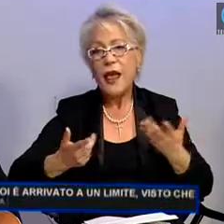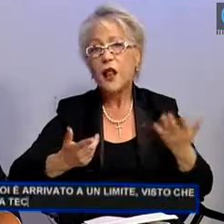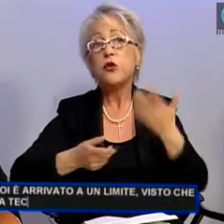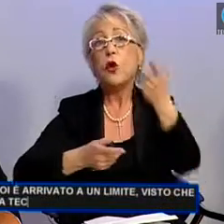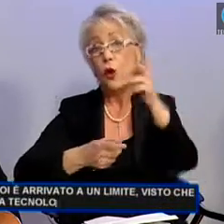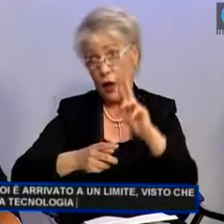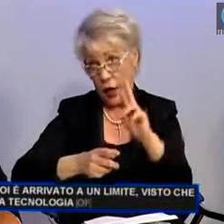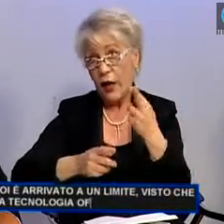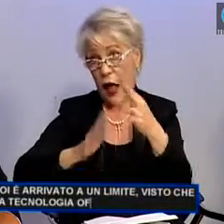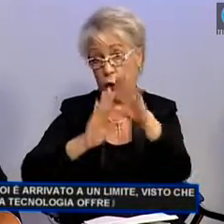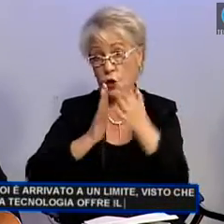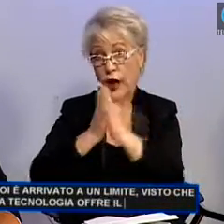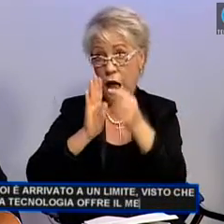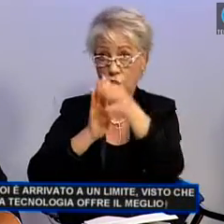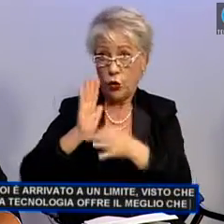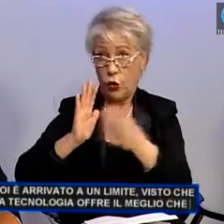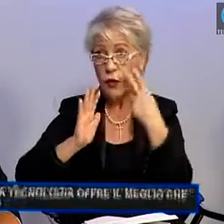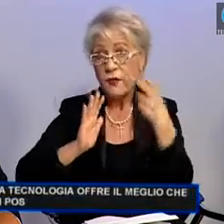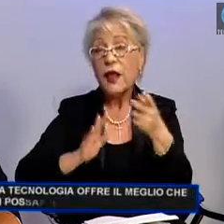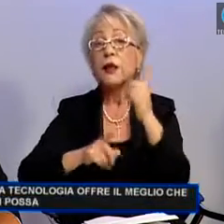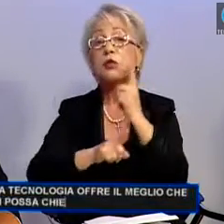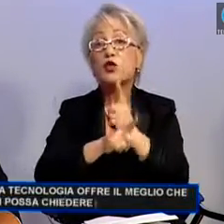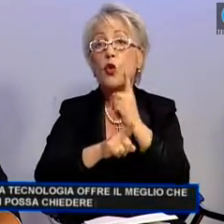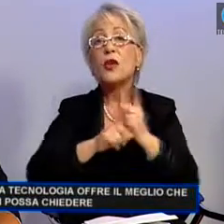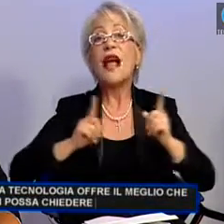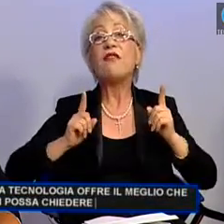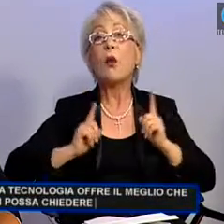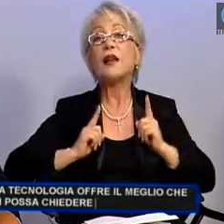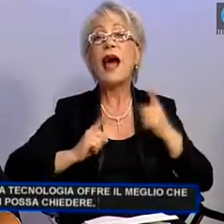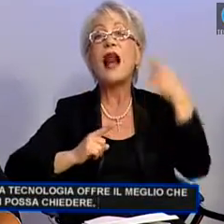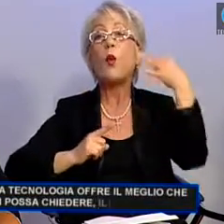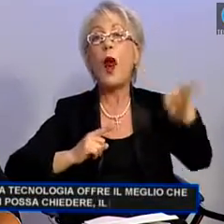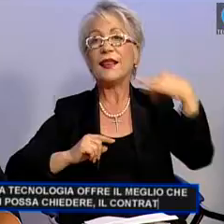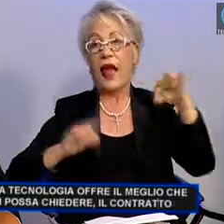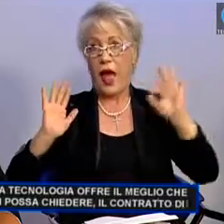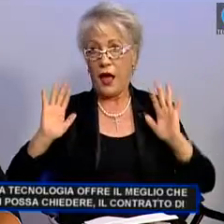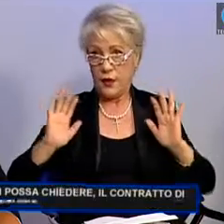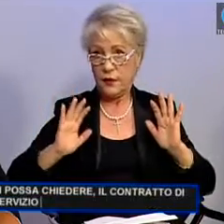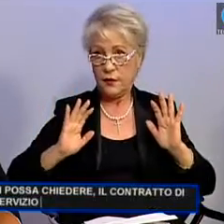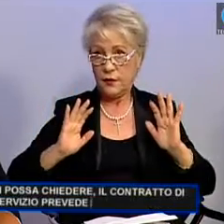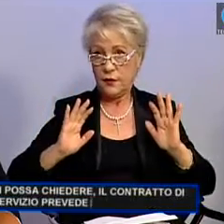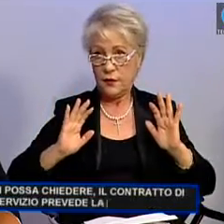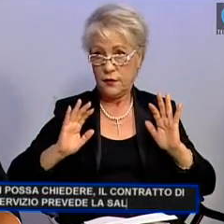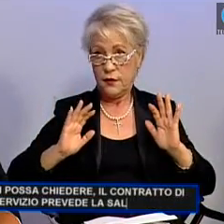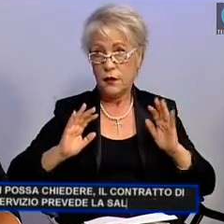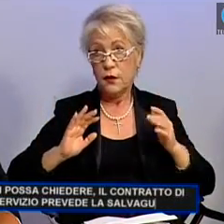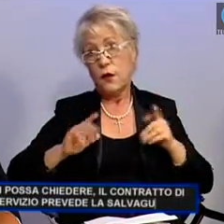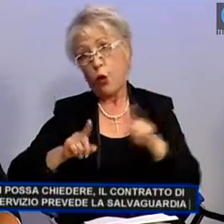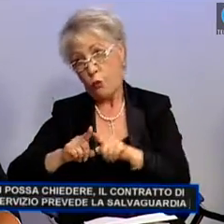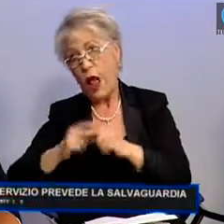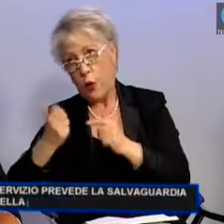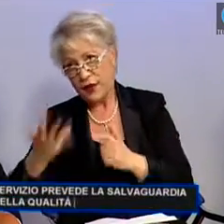che si possa chiedere. Il contratto di servizio prevede la salvaguardia della qualità